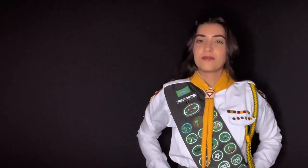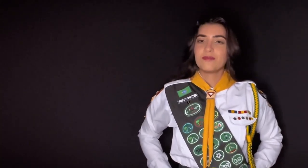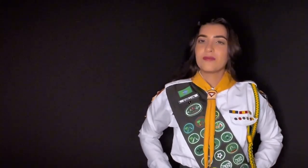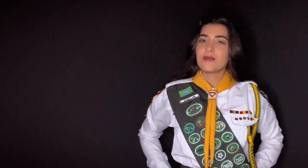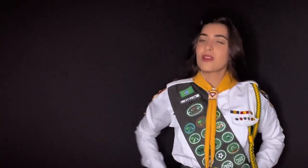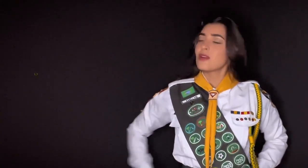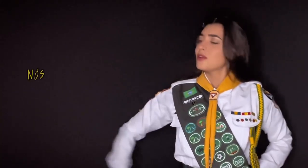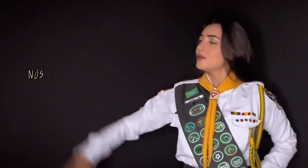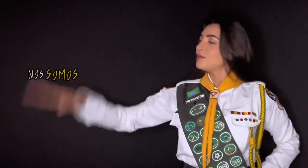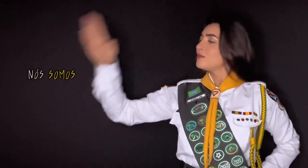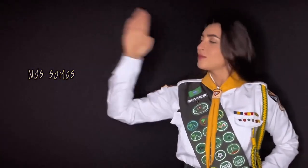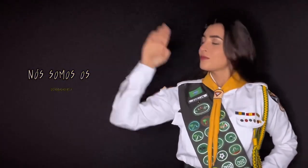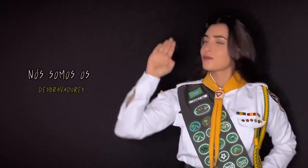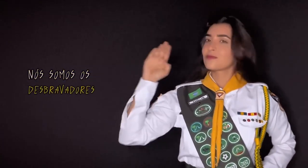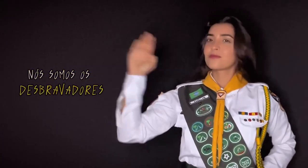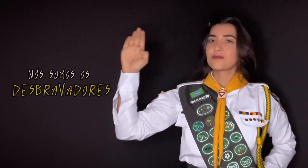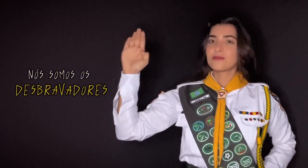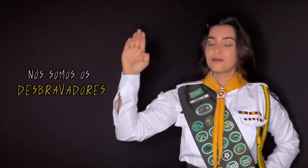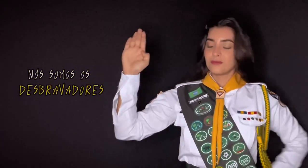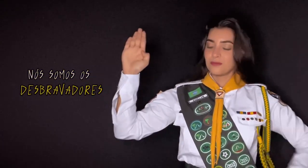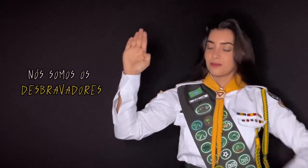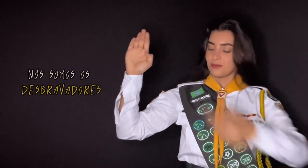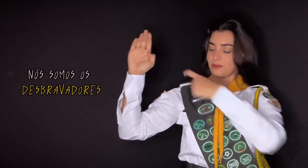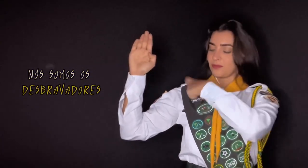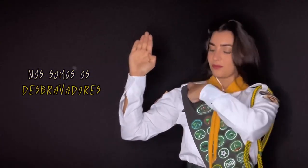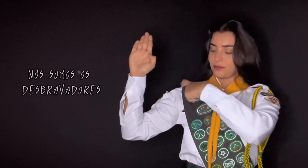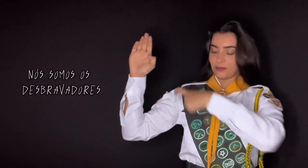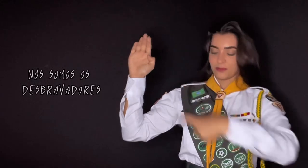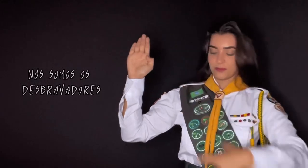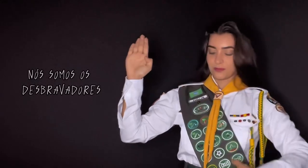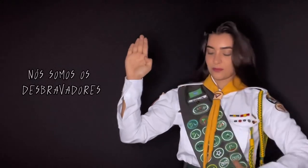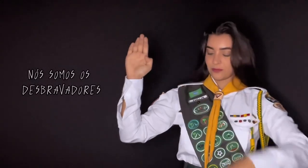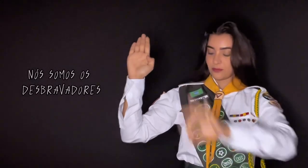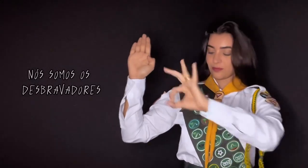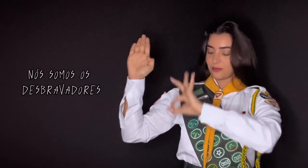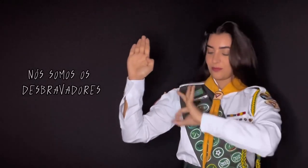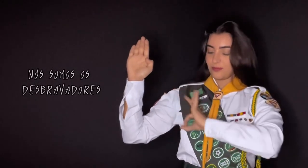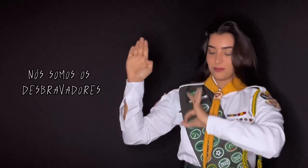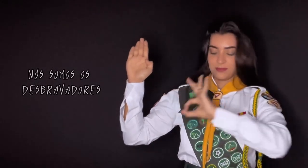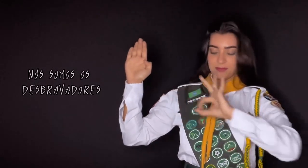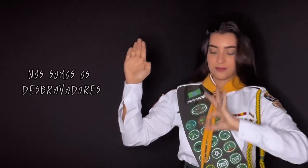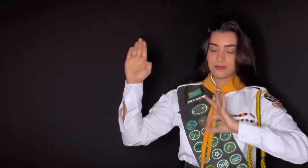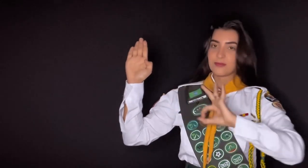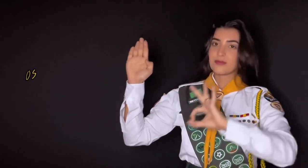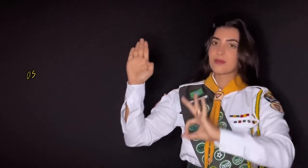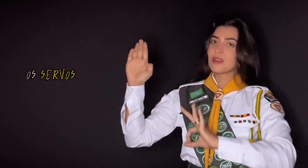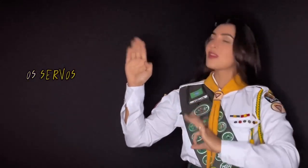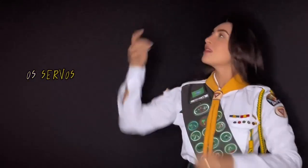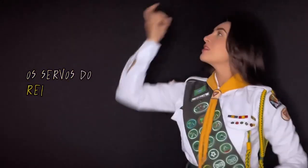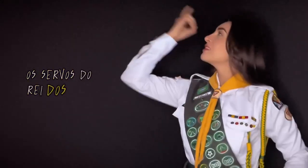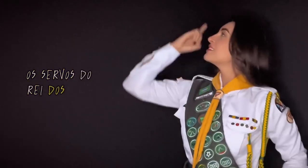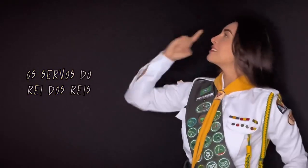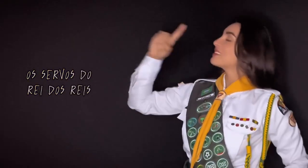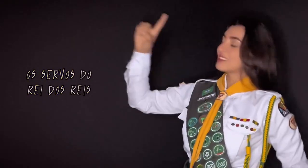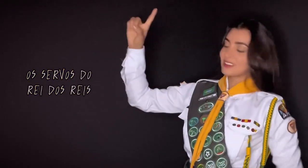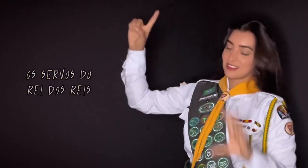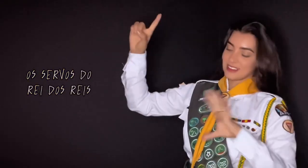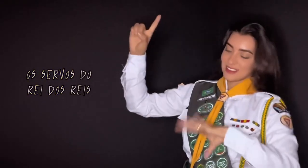Nós somos os desgarradores Nos servos do rei